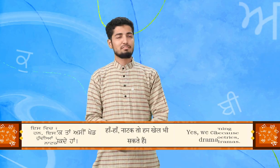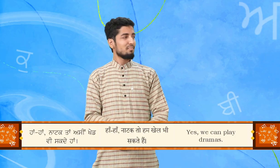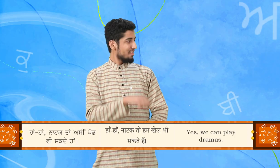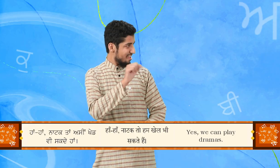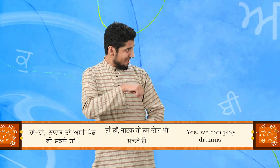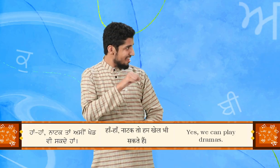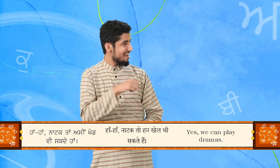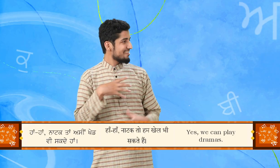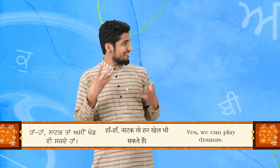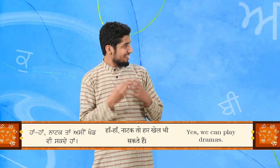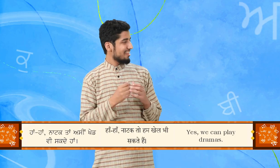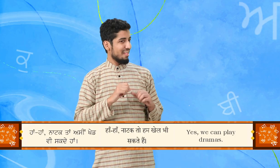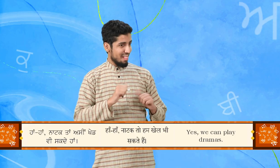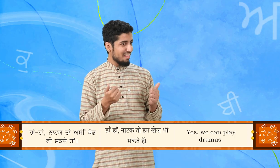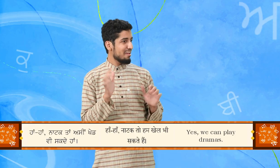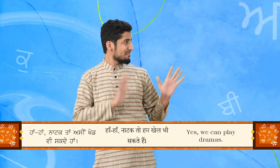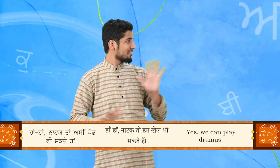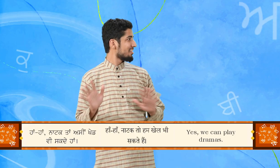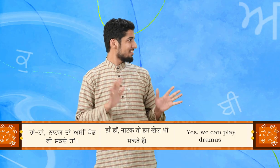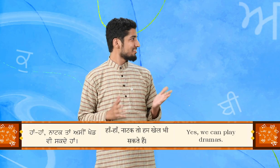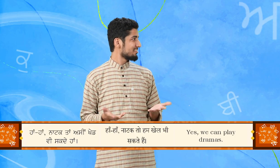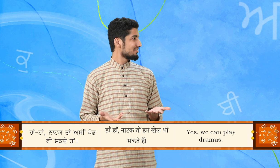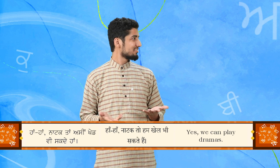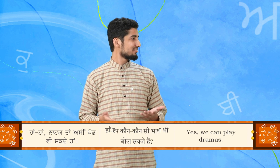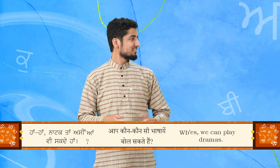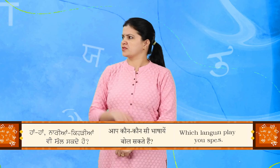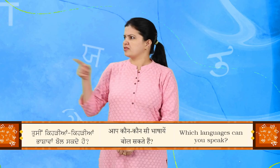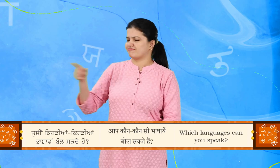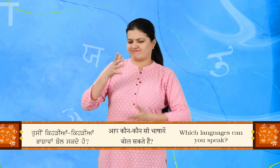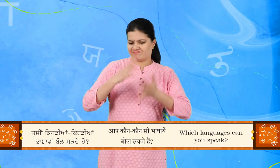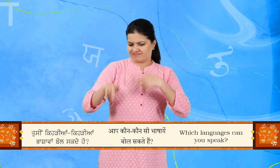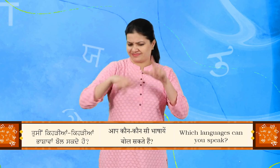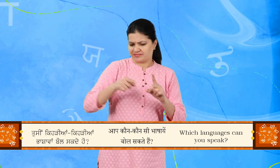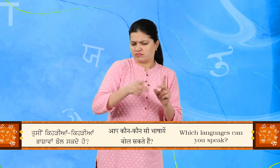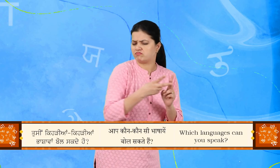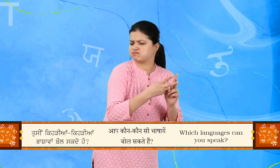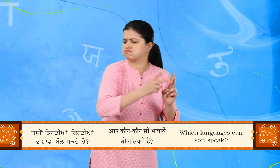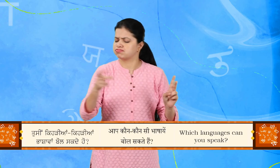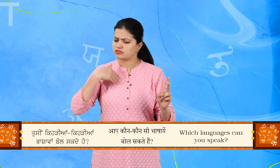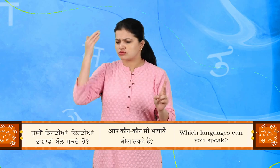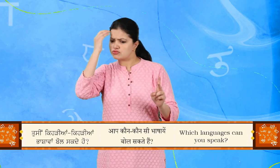हाँ, नाटक ता सी खेडवी सकदे हाँ तुस्सी केड़िया केड़िया पाशावा बोल सकदे हो